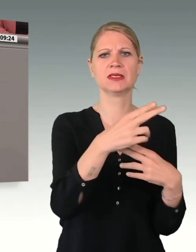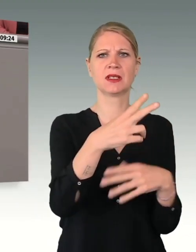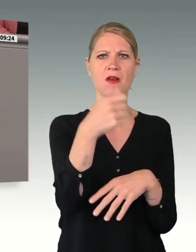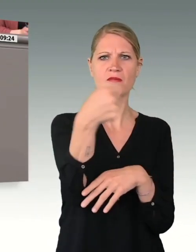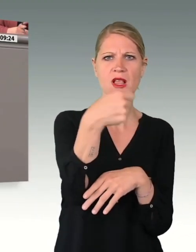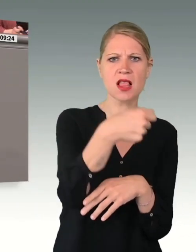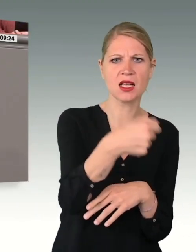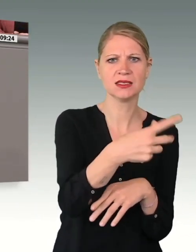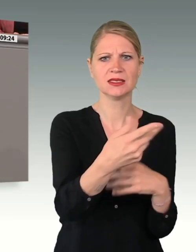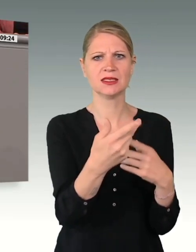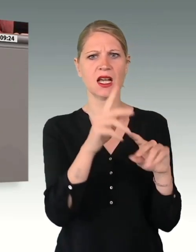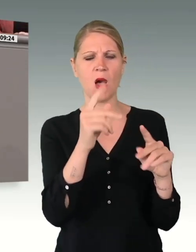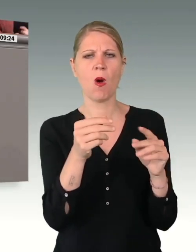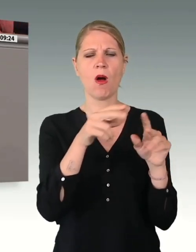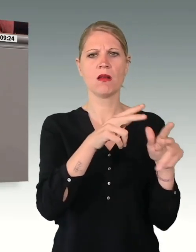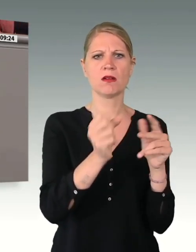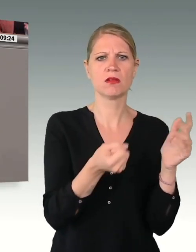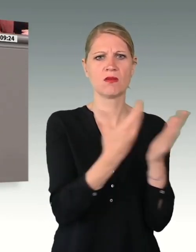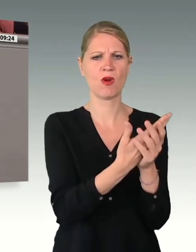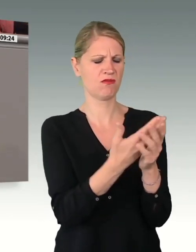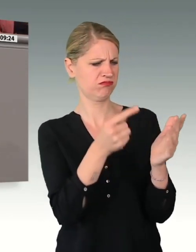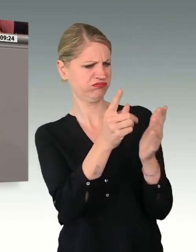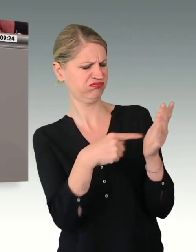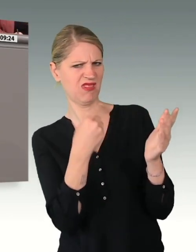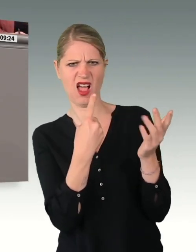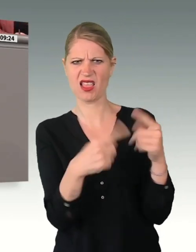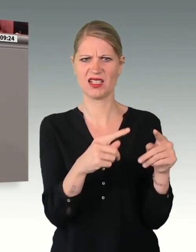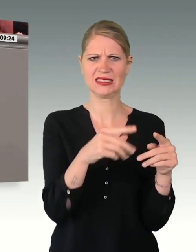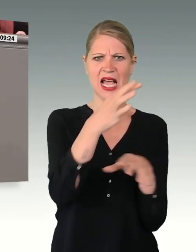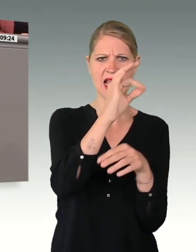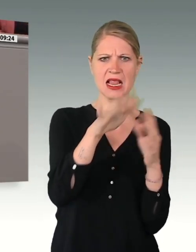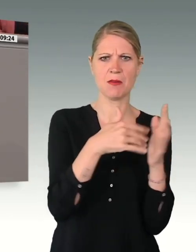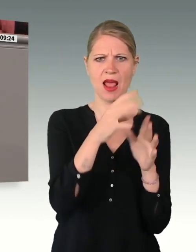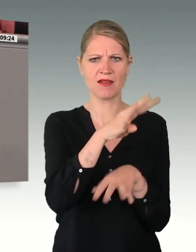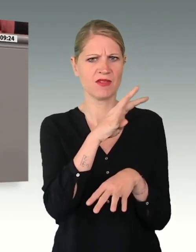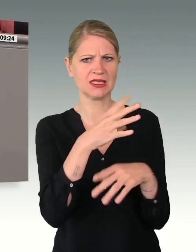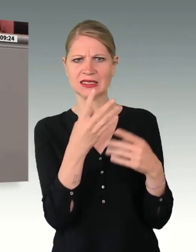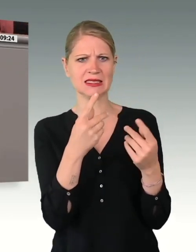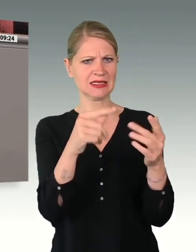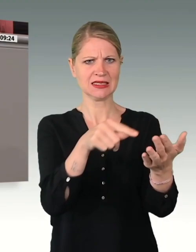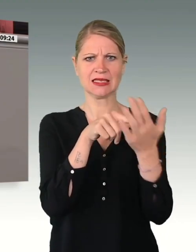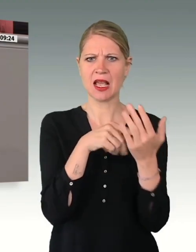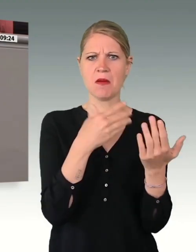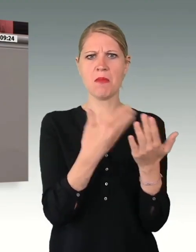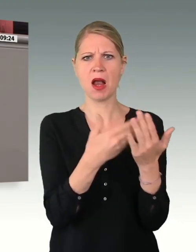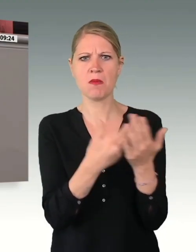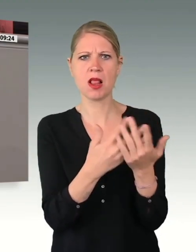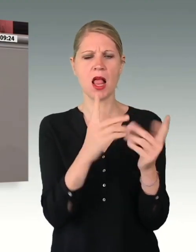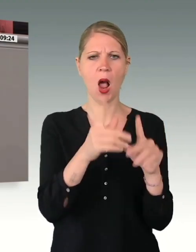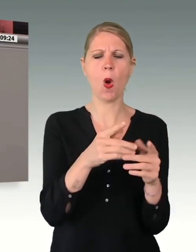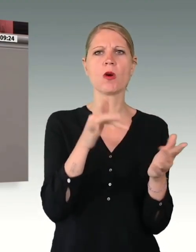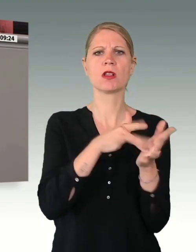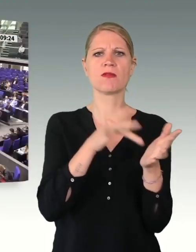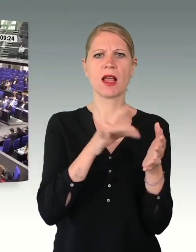Hickak-Kurs der Regierung bei der Lieferung schwerer Waffen an die Ukraine sind hierfür nur einige Beispiele. Selbst